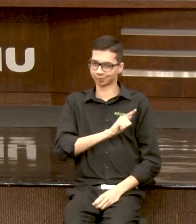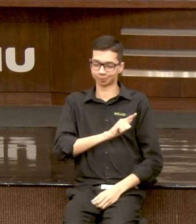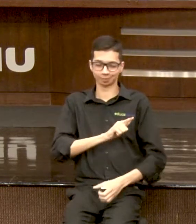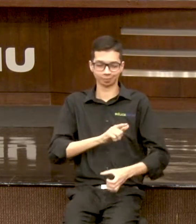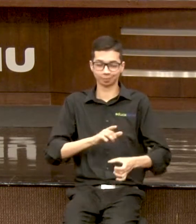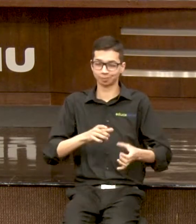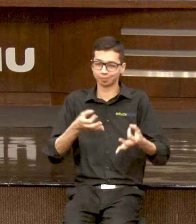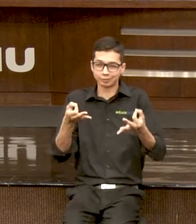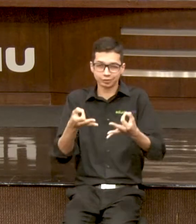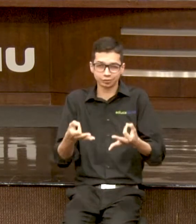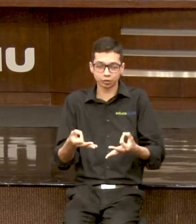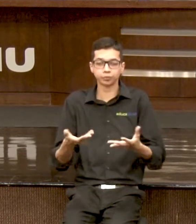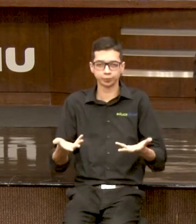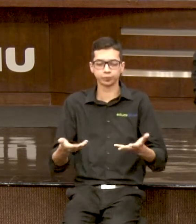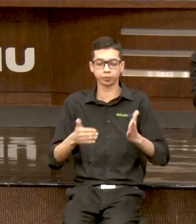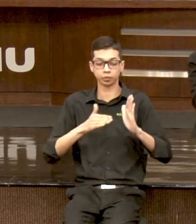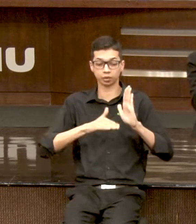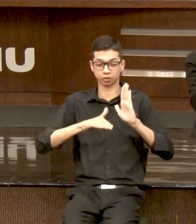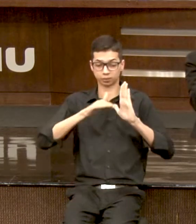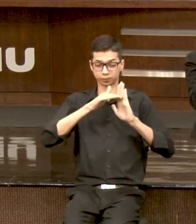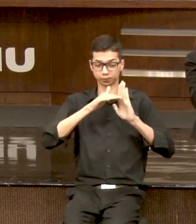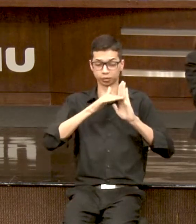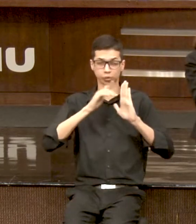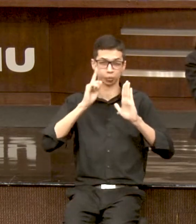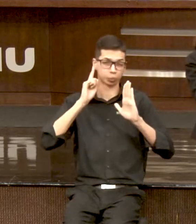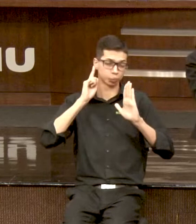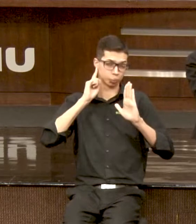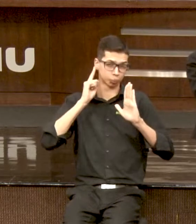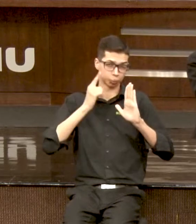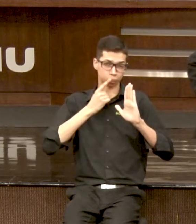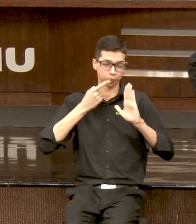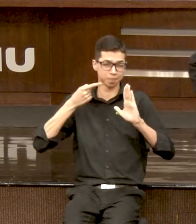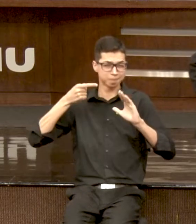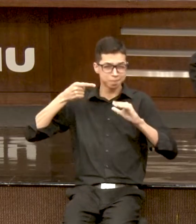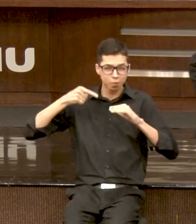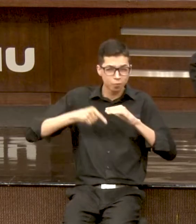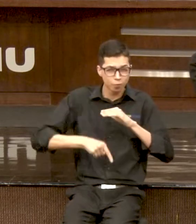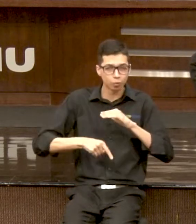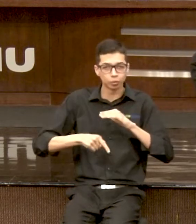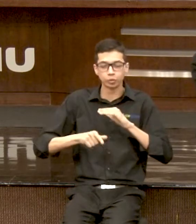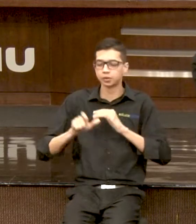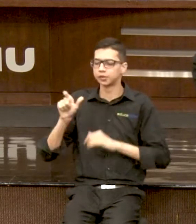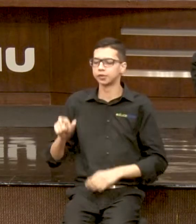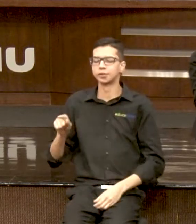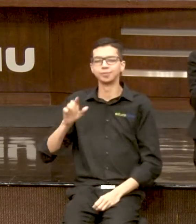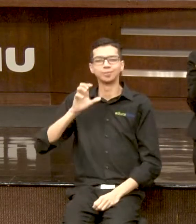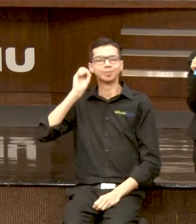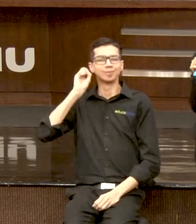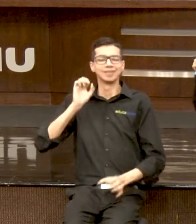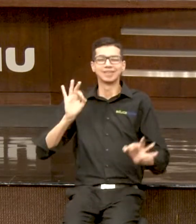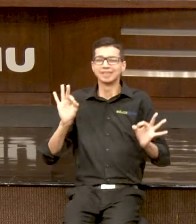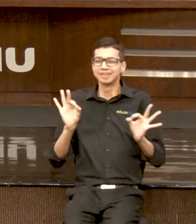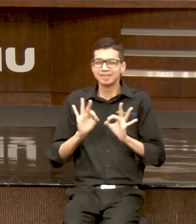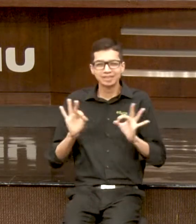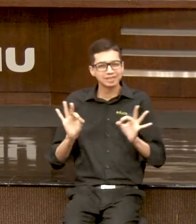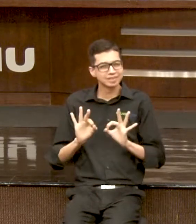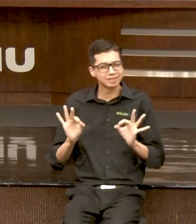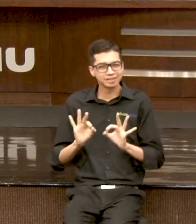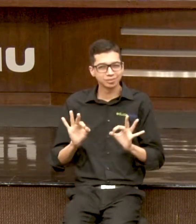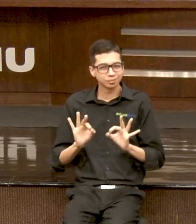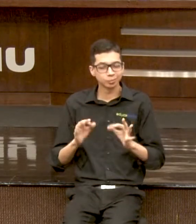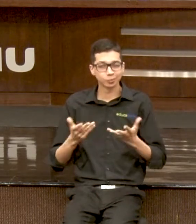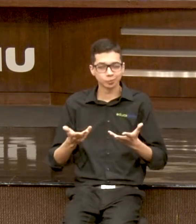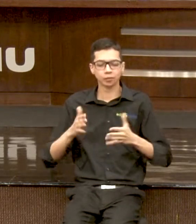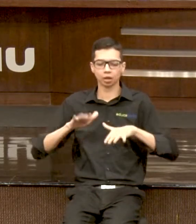E a surdez profunda é aqueles que não ouvem nada. Muitas vezes eles usam o aparelho